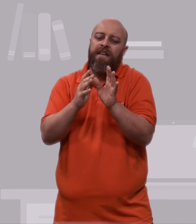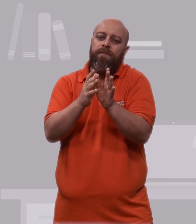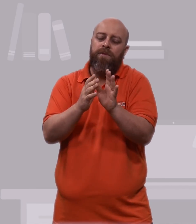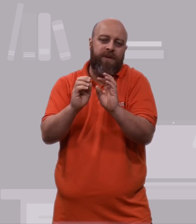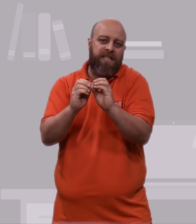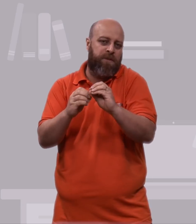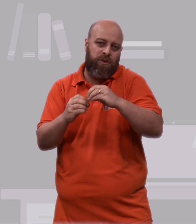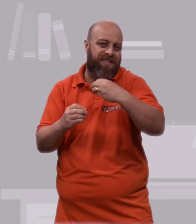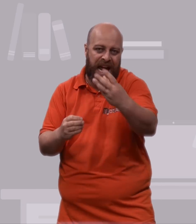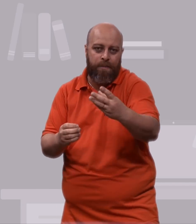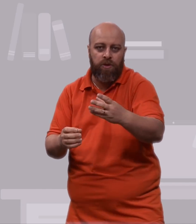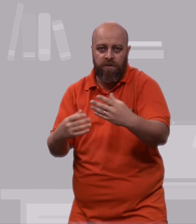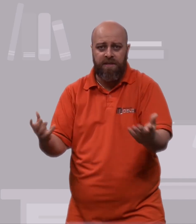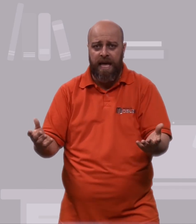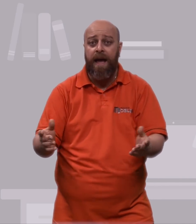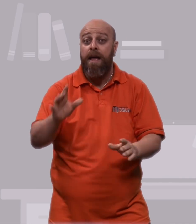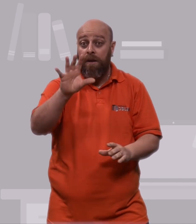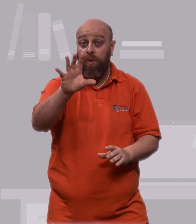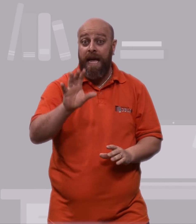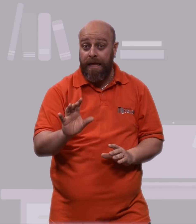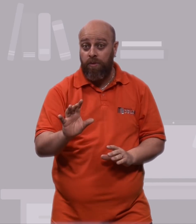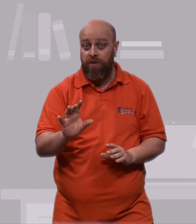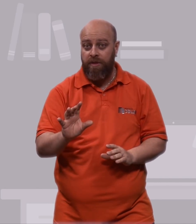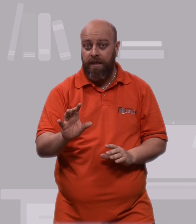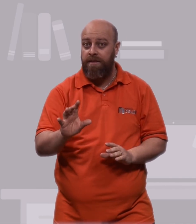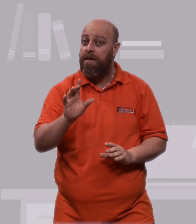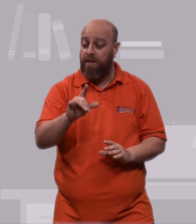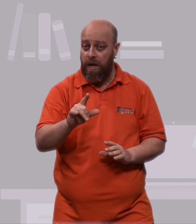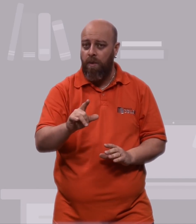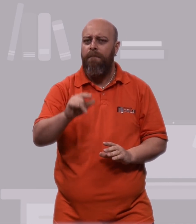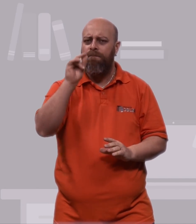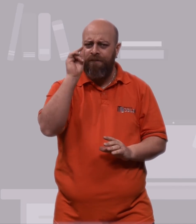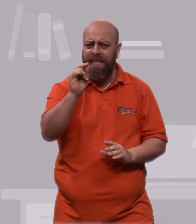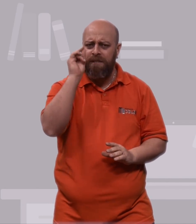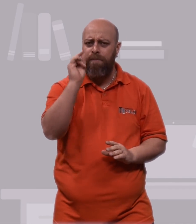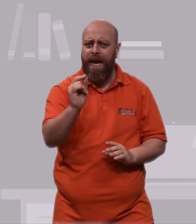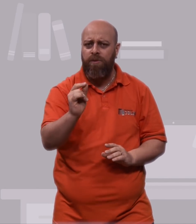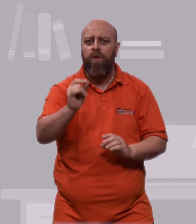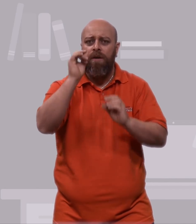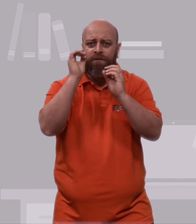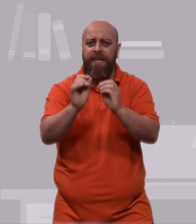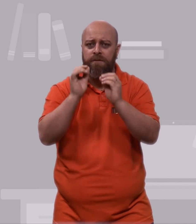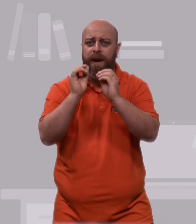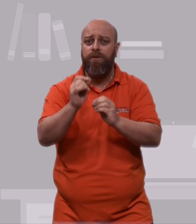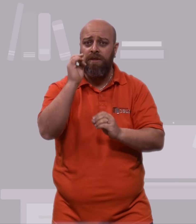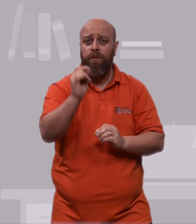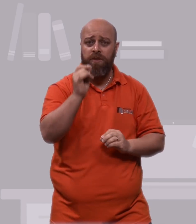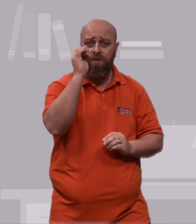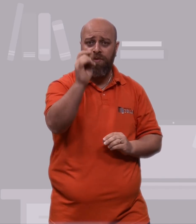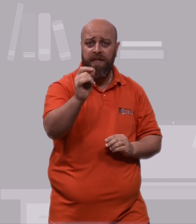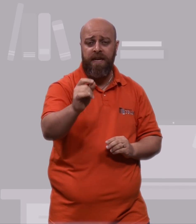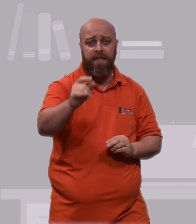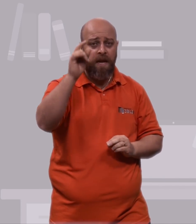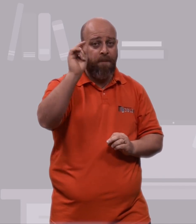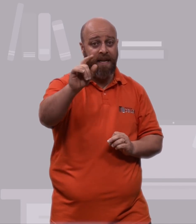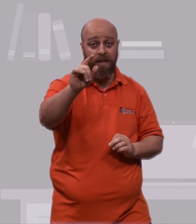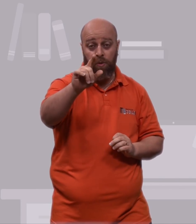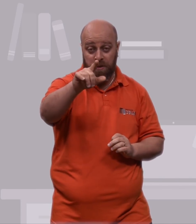que as pessoas saibam onde você está, cuidado com as geotags. Então, fique esperto. Fique esperto com as informações confidenciais. Pra que algumas